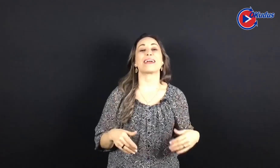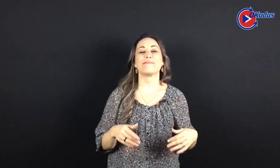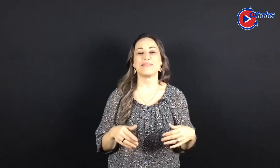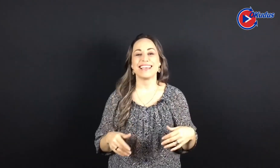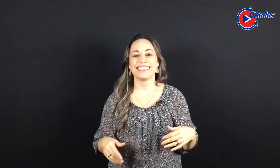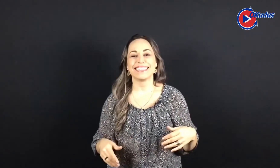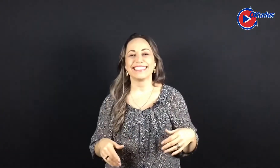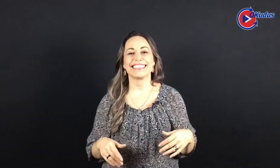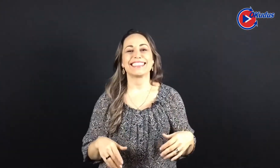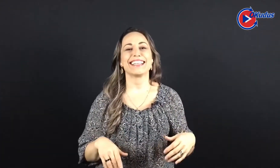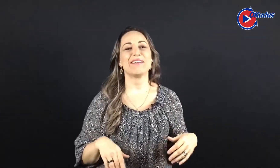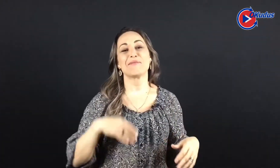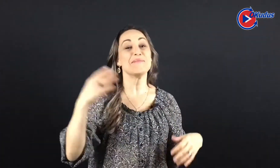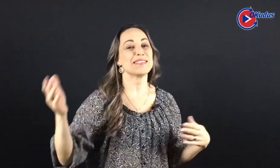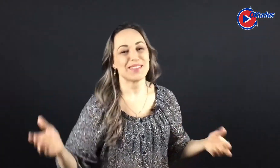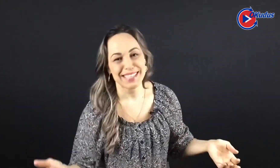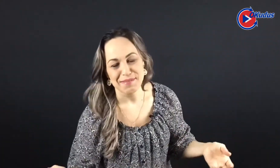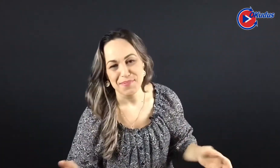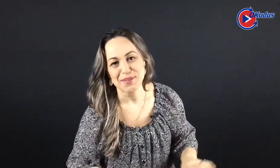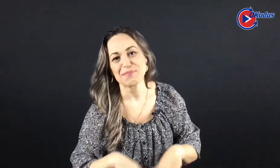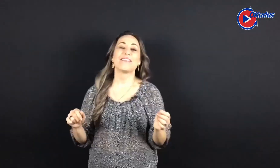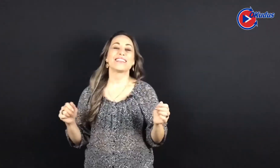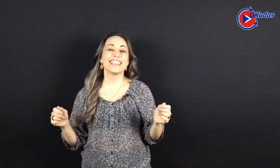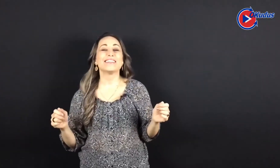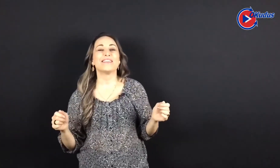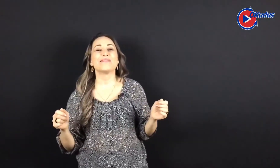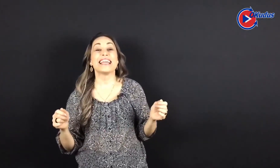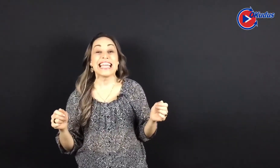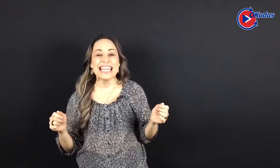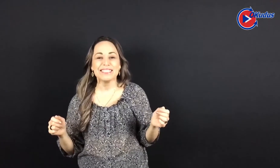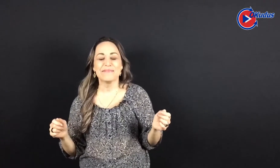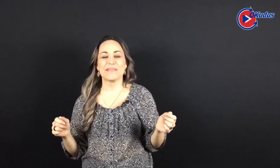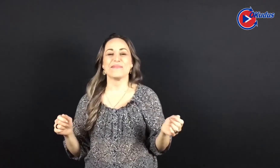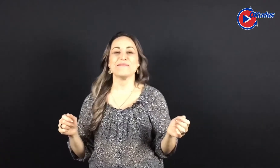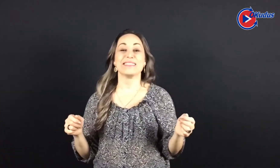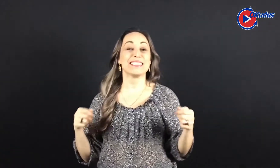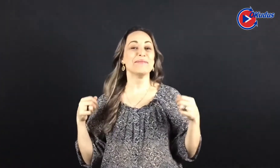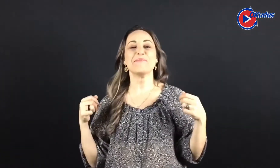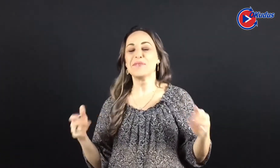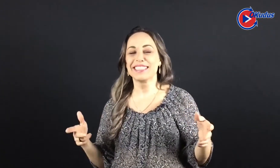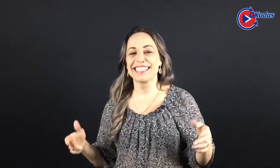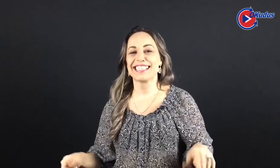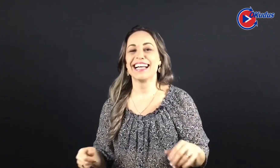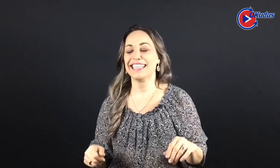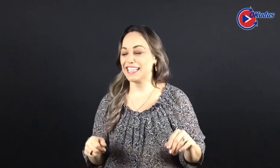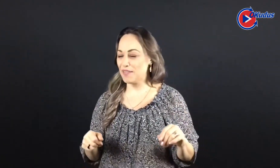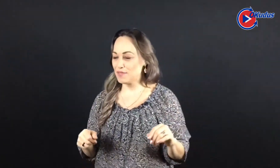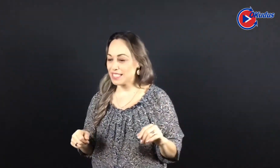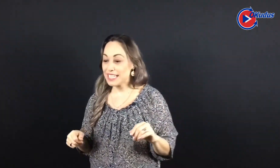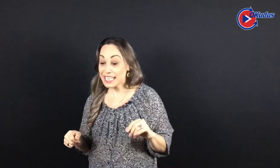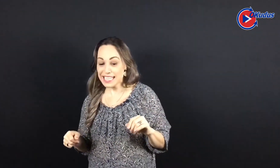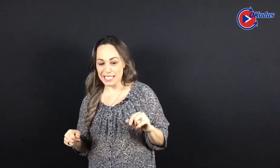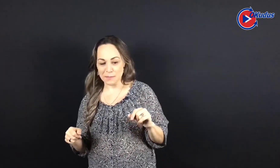pegar a Pietra, algumas horas depois, a coordenadora vem rindo pra mim, mas dando muita risada. E ela falou assim, Cris,